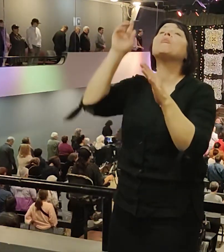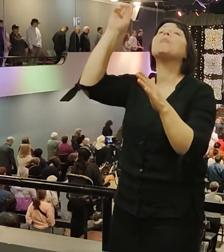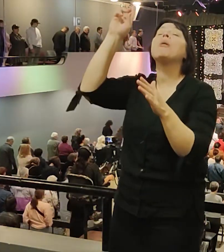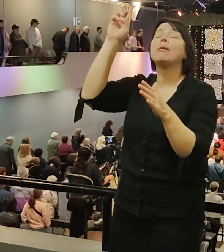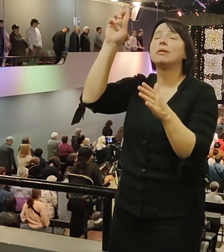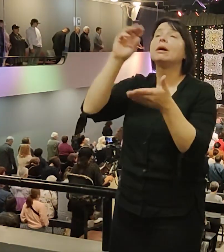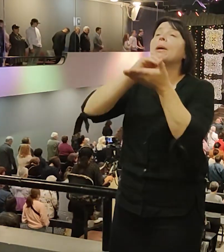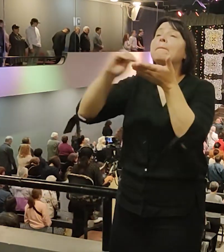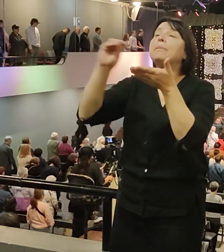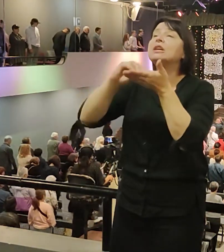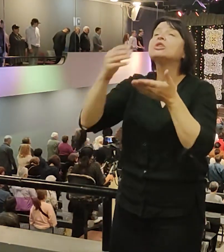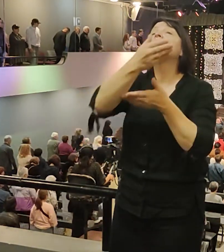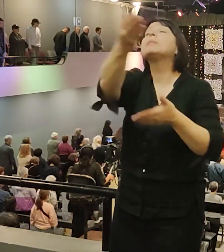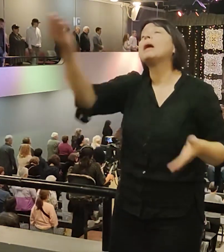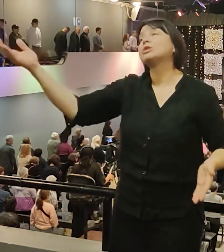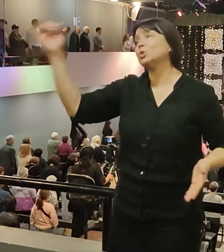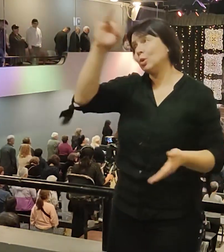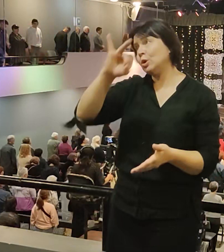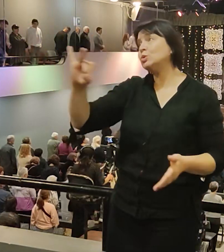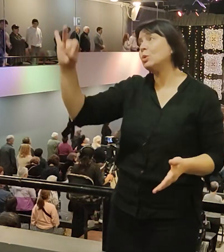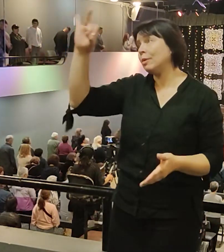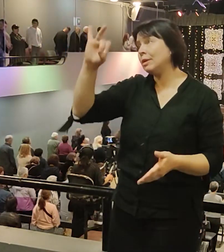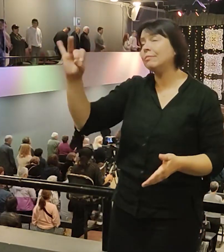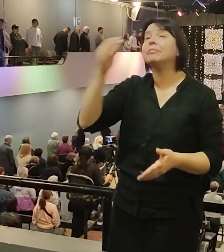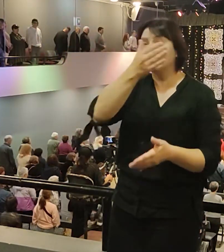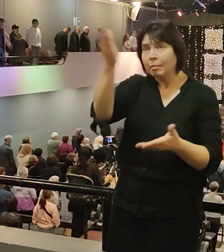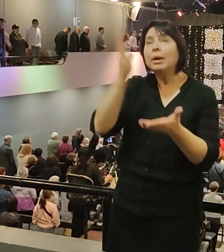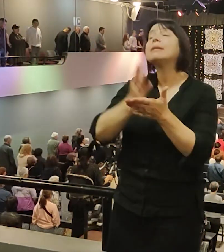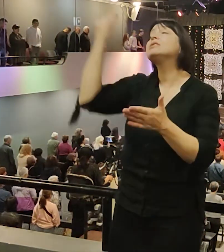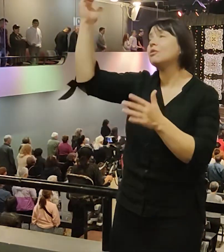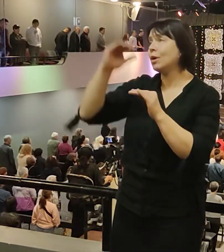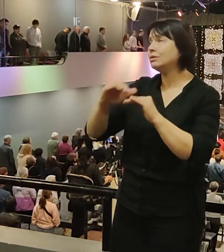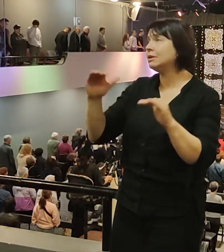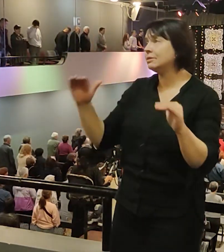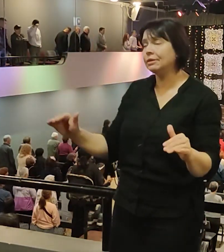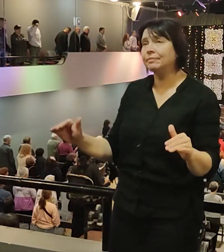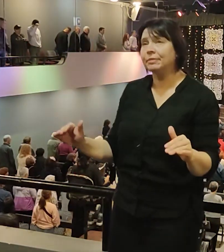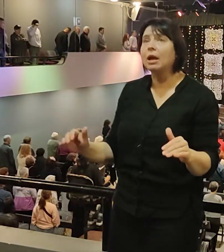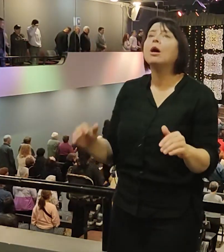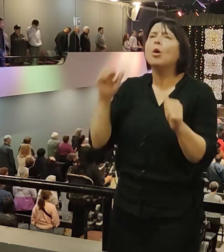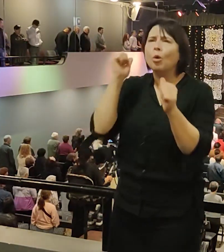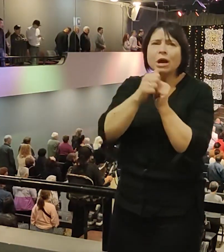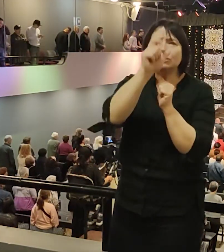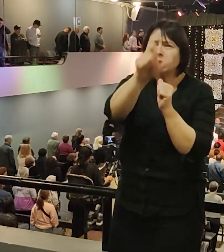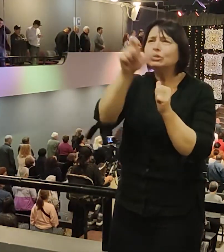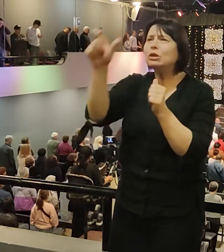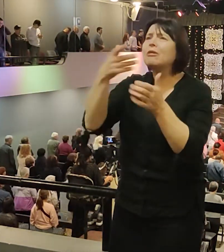историю, нашу историю, когда мы Его дети. И с каждым разно индивидуально.